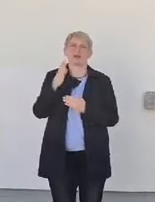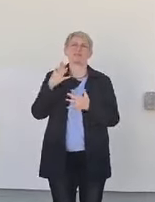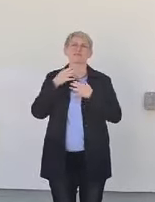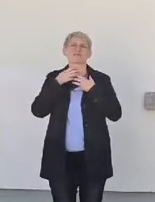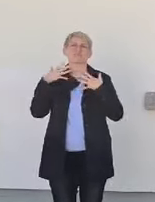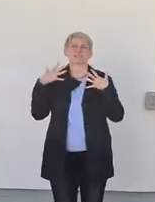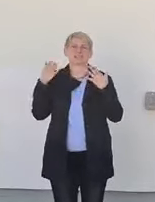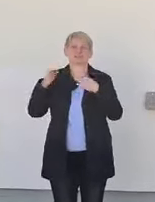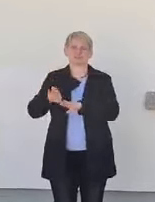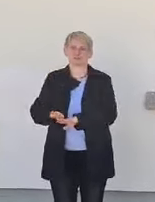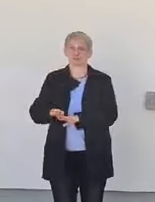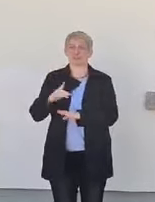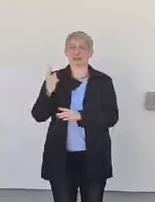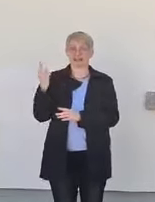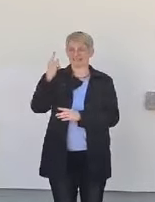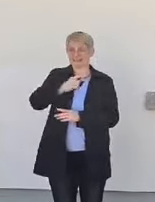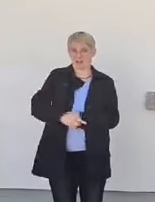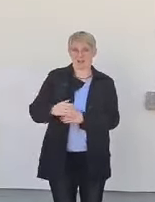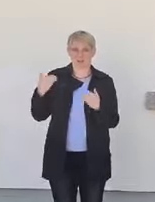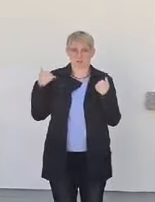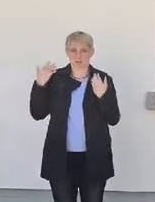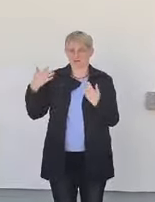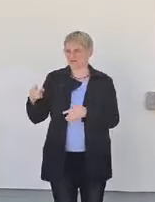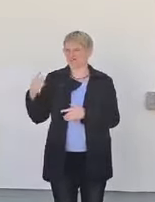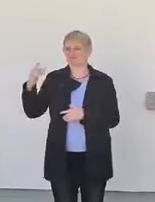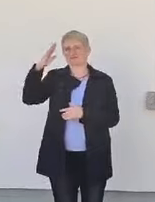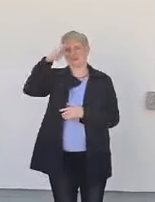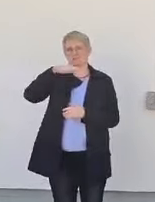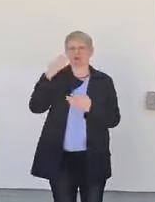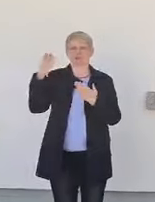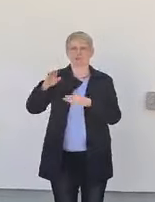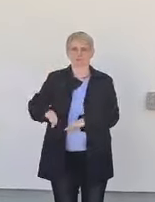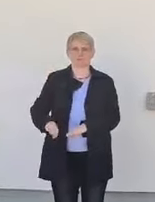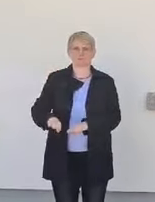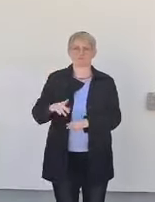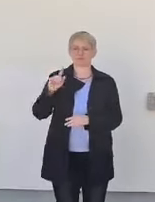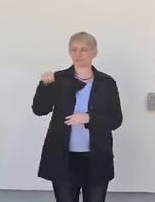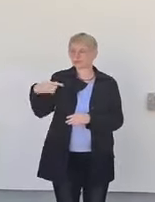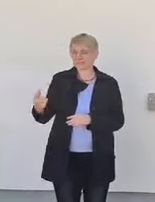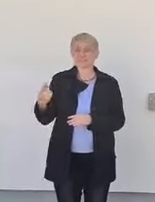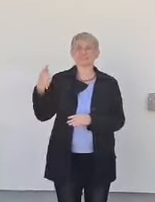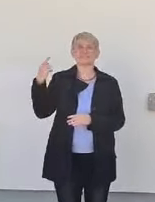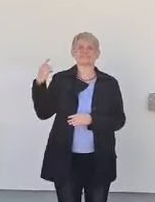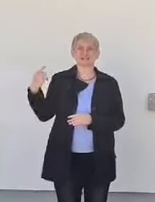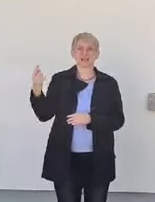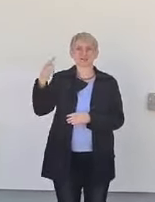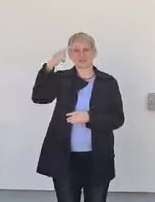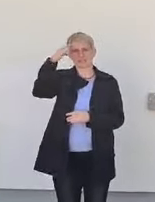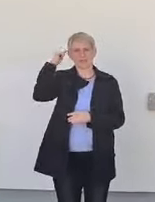vollweise und er erkrankte an Hirnhautentzündung und war nach dieser Erkrankung gehörlos.